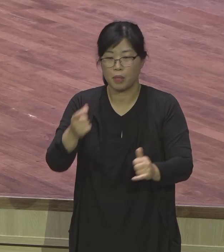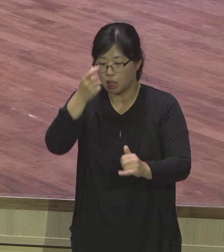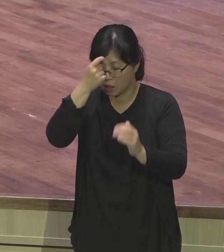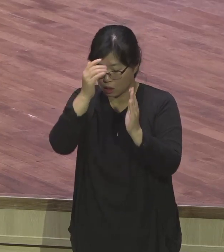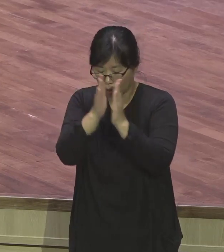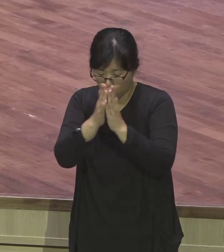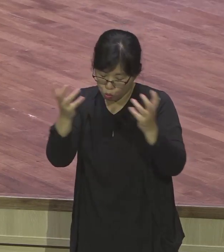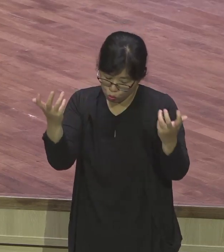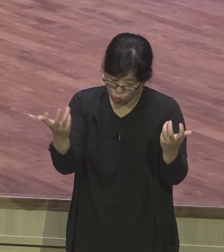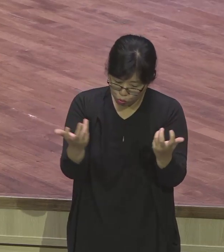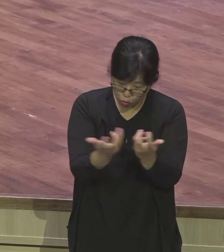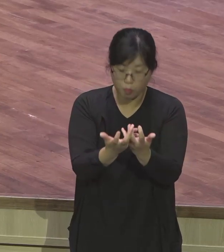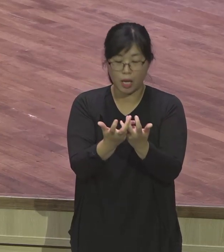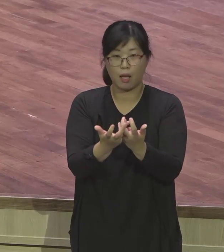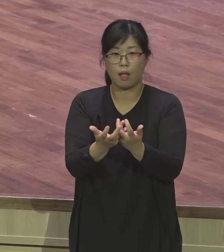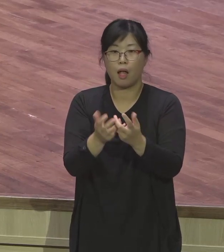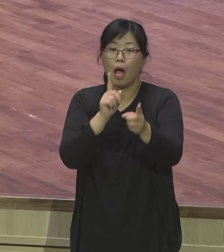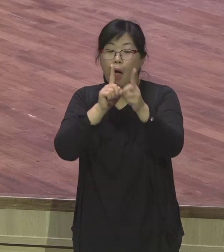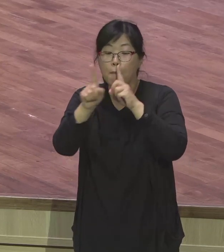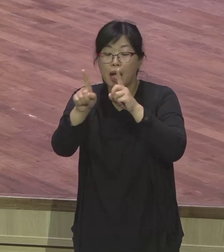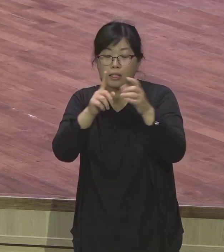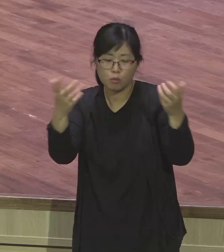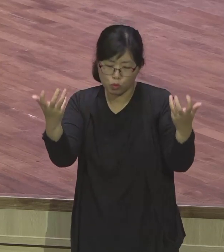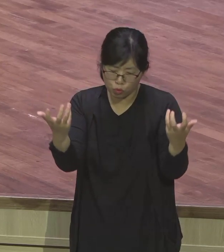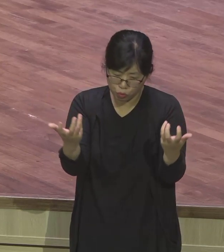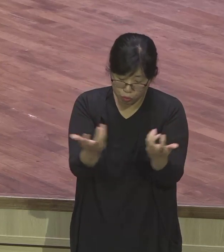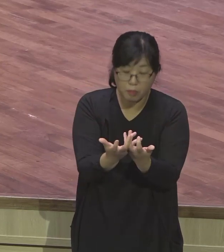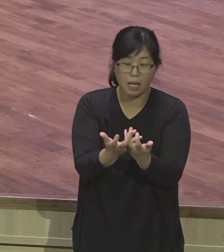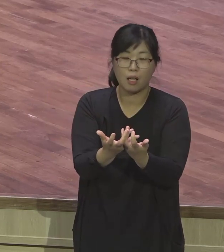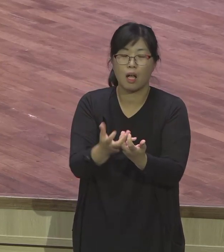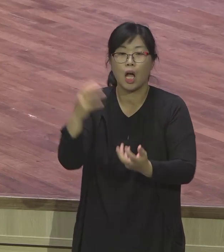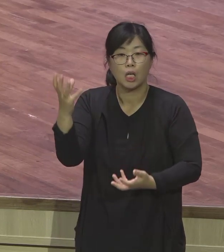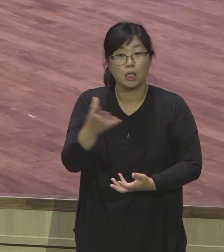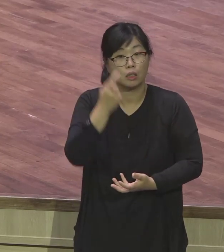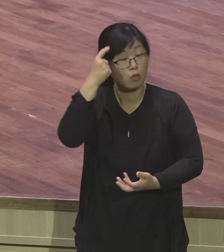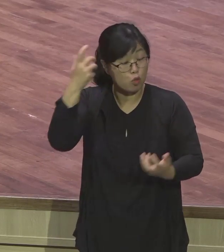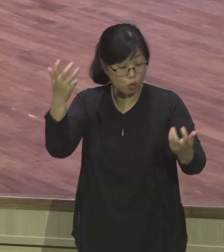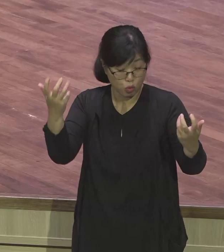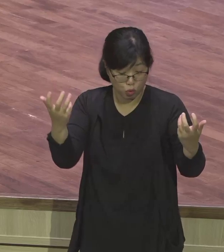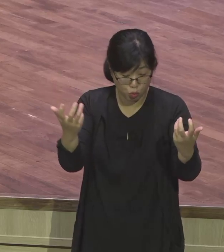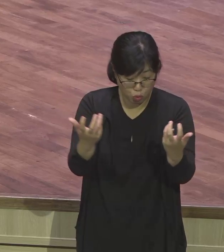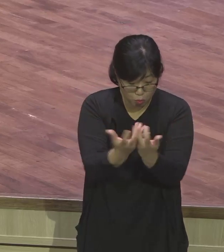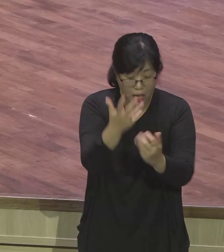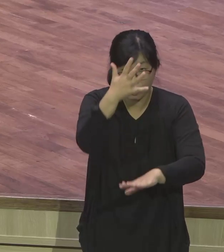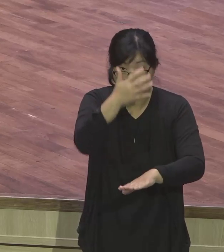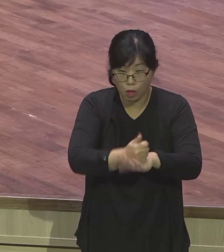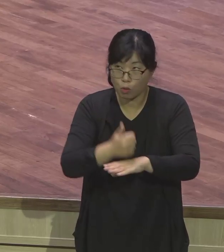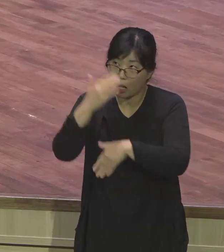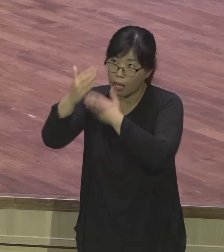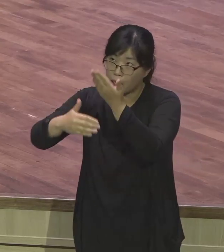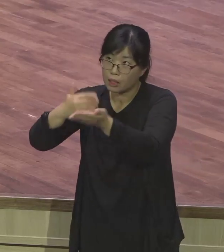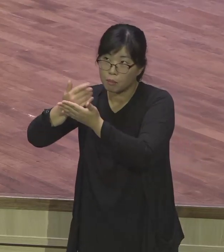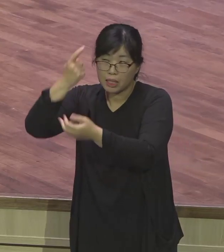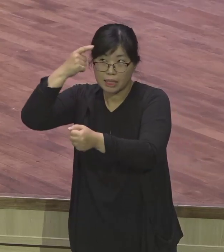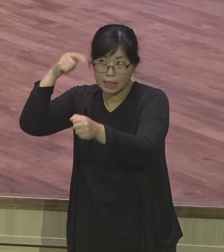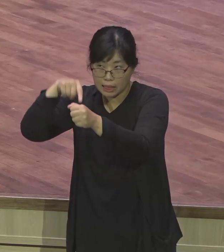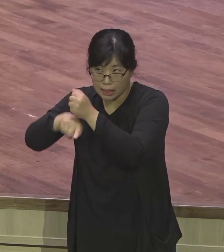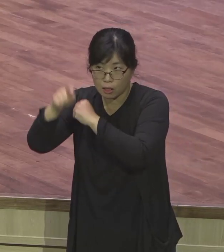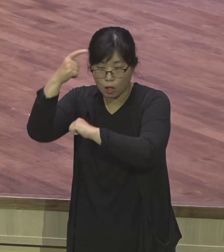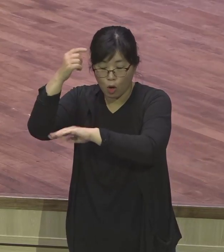더 나아가서 하나님의 뜻과 계획을 뜻과 계획이 우리의 모든 삶 속에 성취되는 전두자의